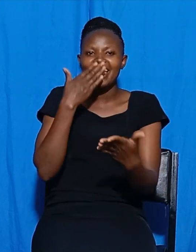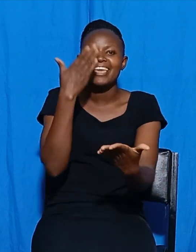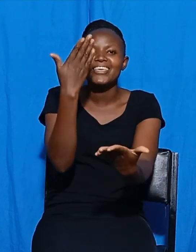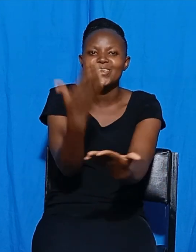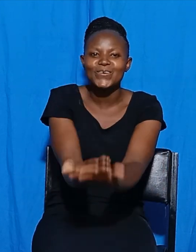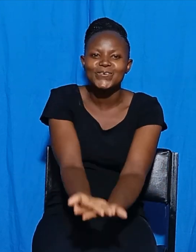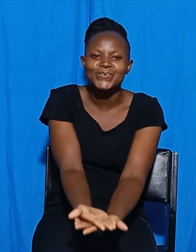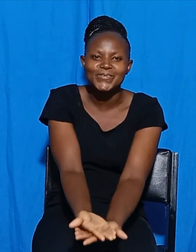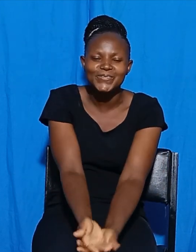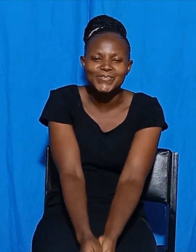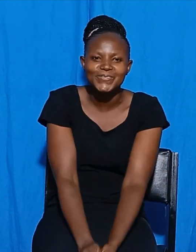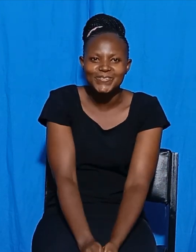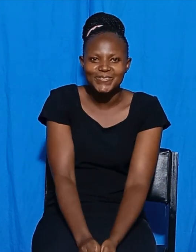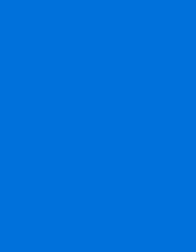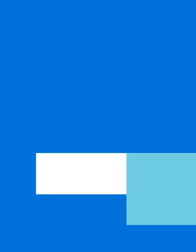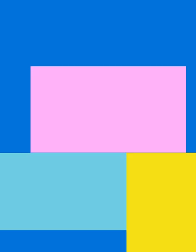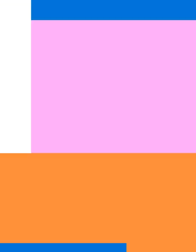Kikana Kwa hivyo